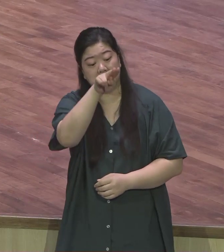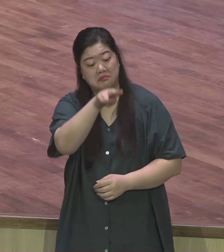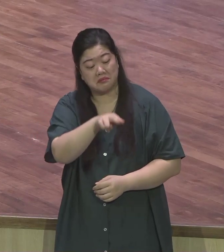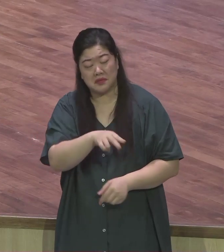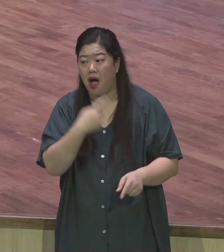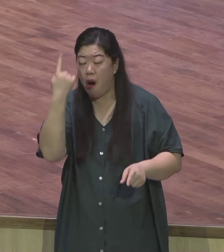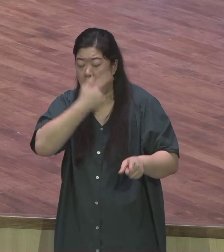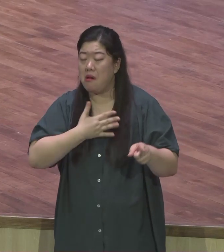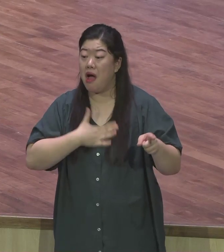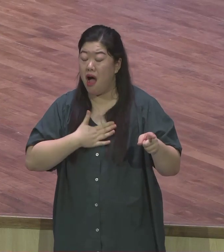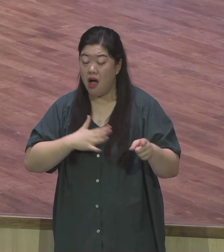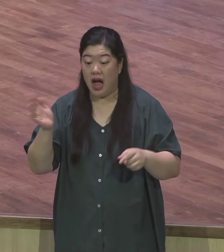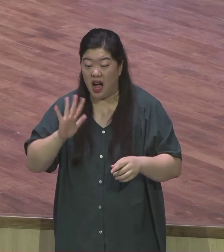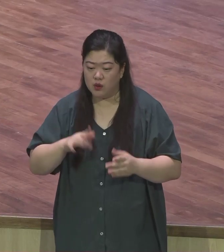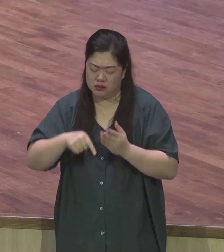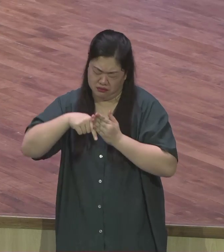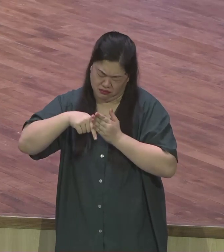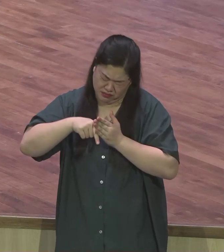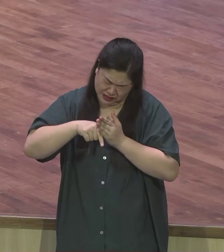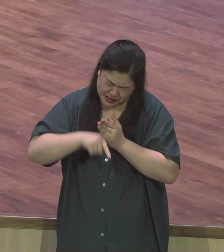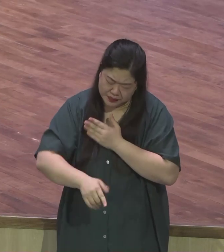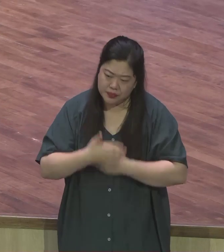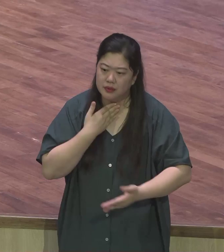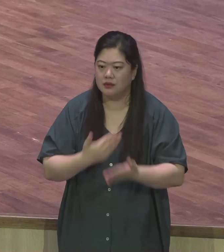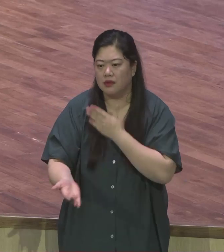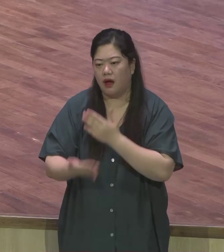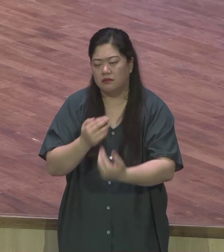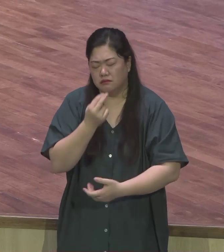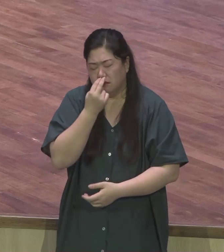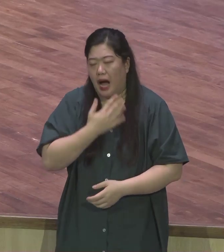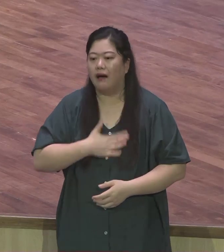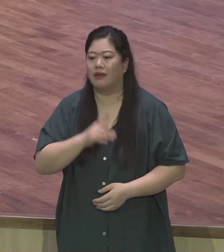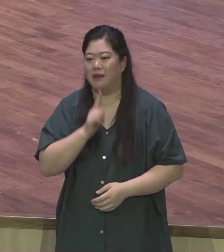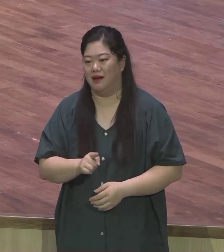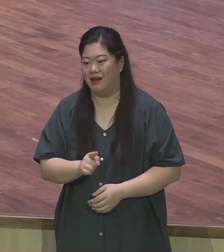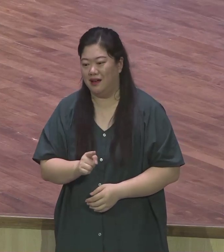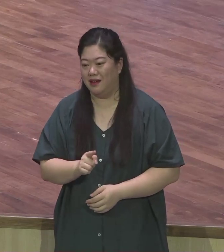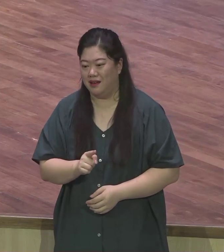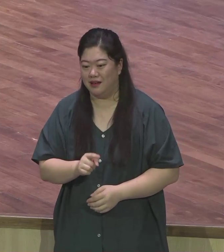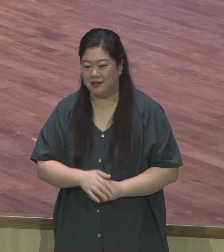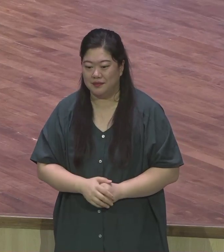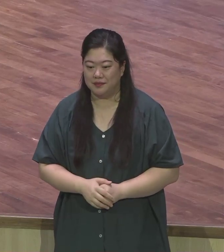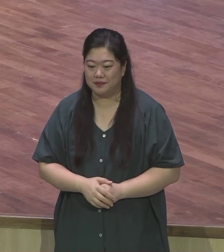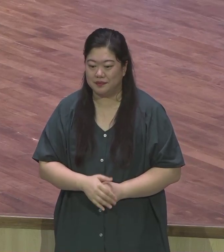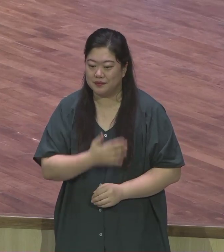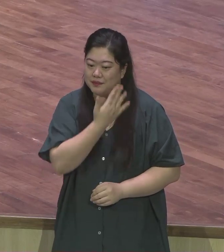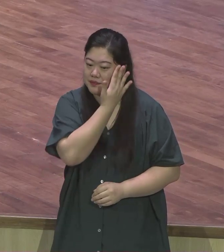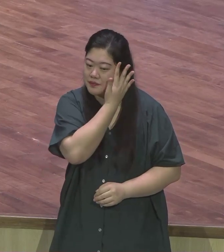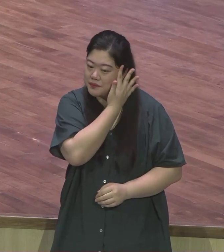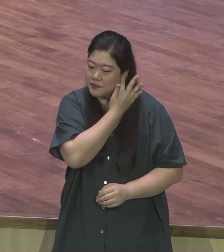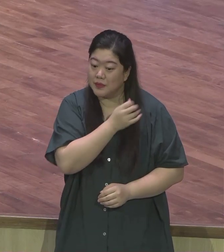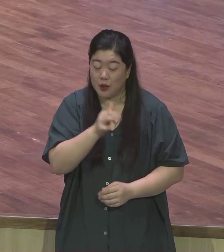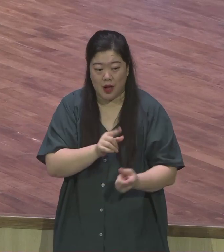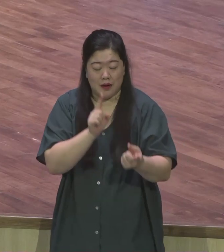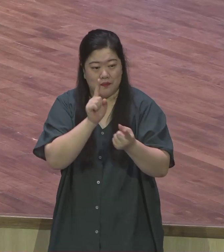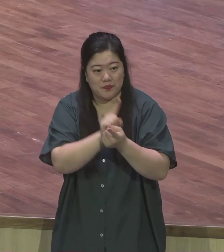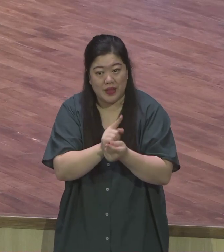그 문제와 사건을 어릴 때 경험했던 것들조차도 크고 작은 경험까지도 다 하나님께서 이